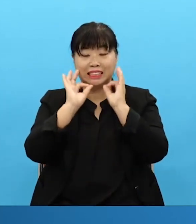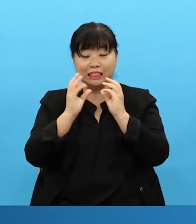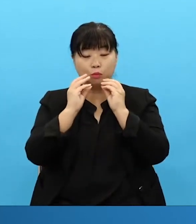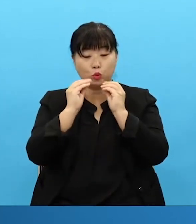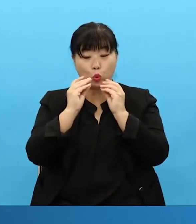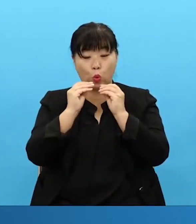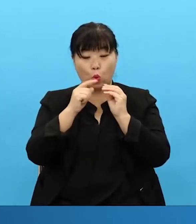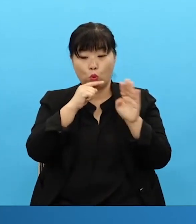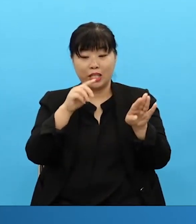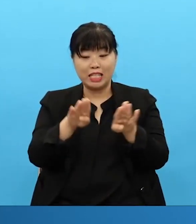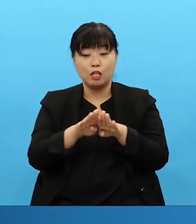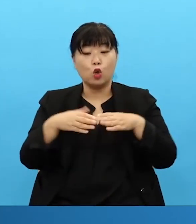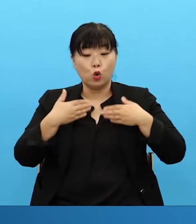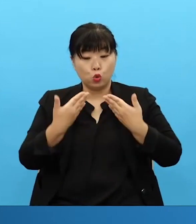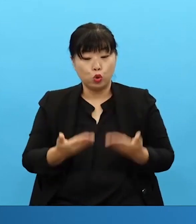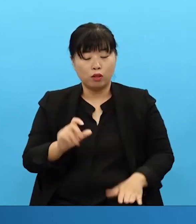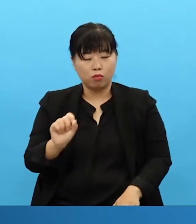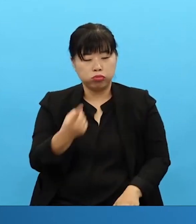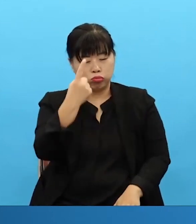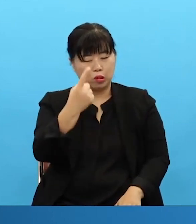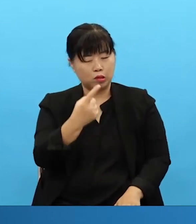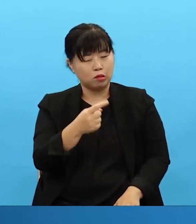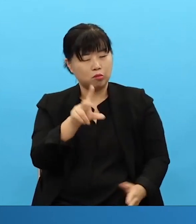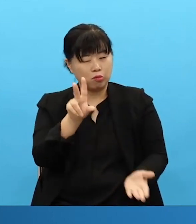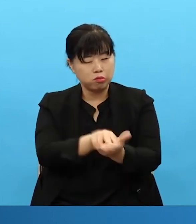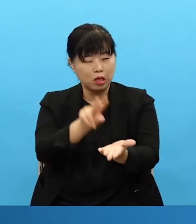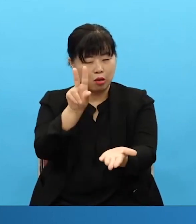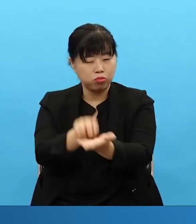Deeply embrace this. If not then this three-day weekend age will cause tremendous problems.